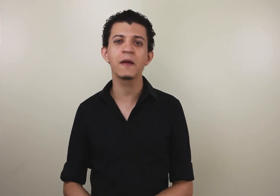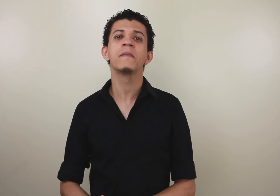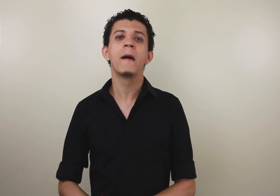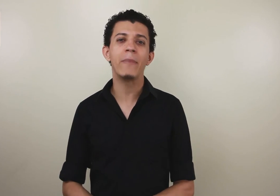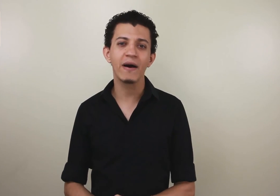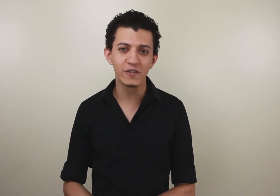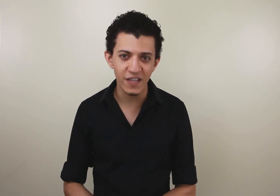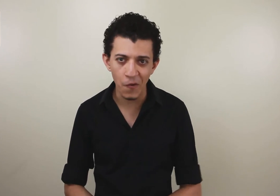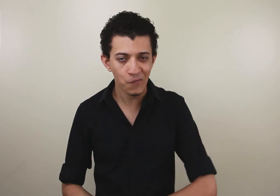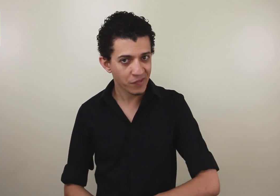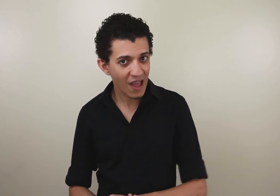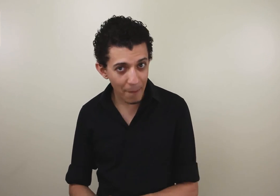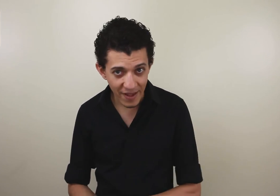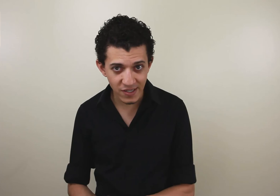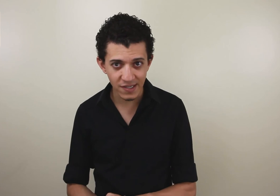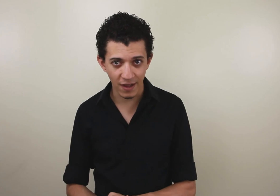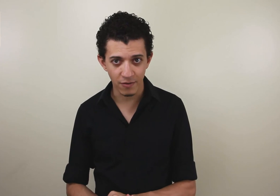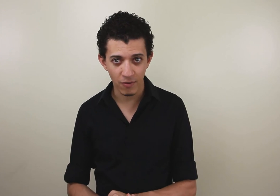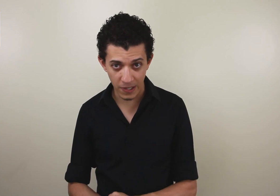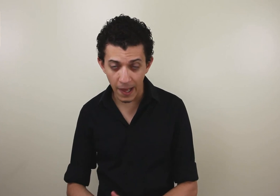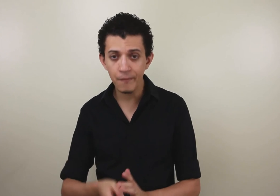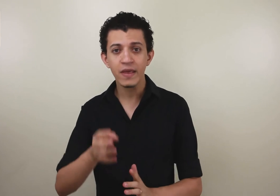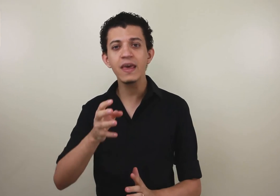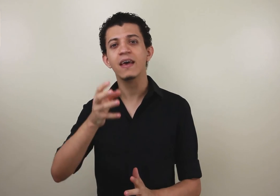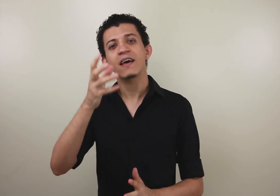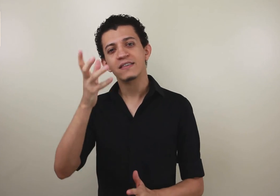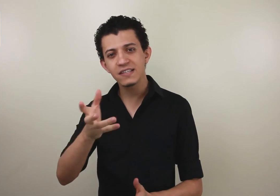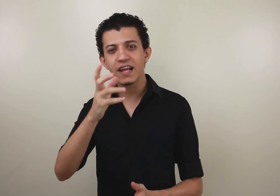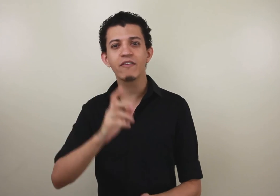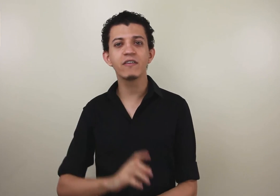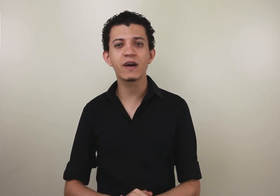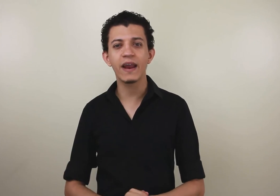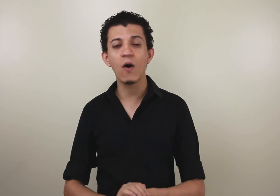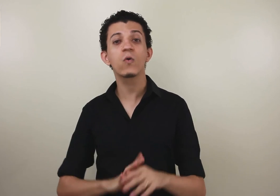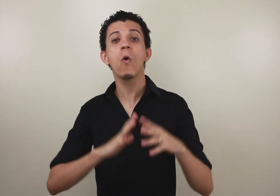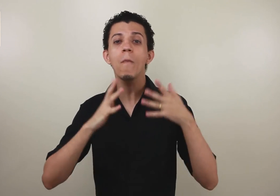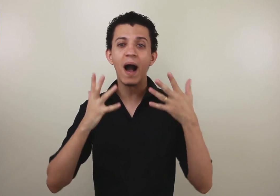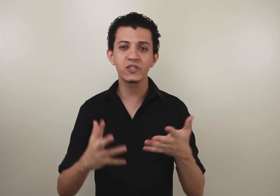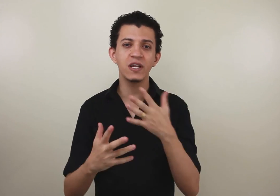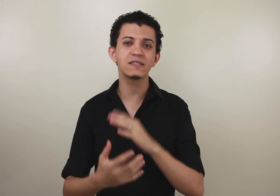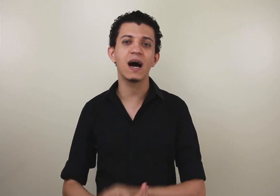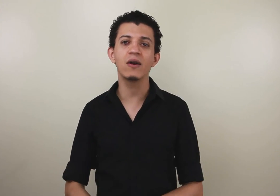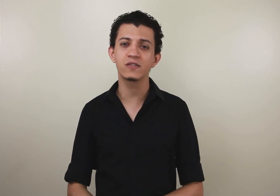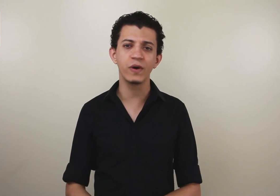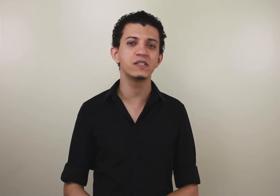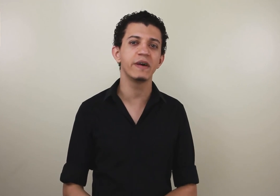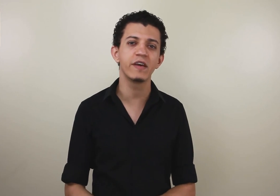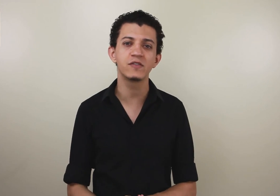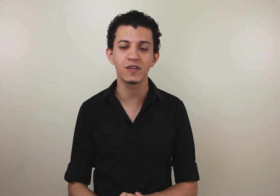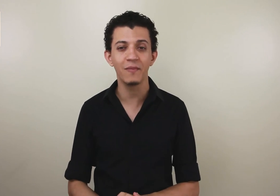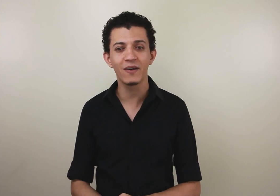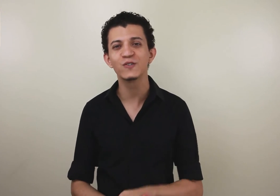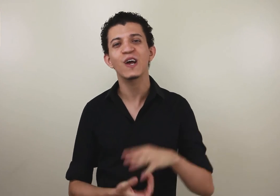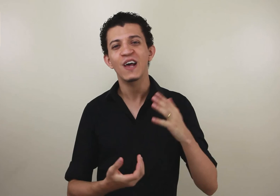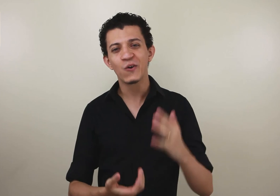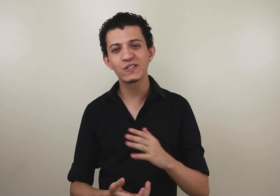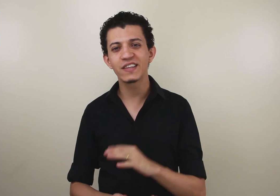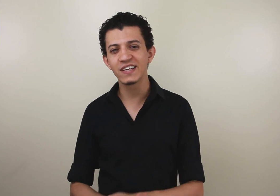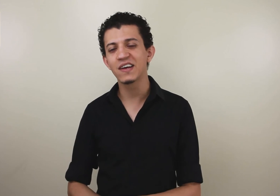aí. Para o seu aprendizado. Ok? E se inscreva aqui no canal. Compartilhe essa aula. Esse conhecimento aí dos seus amigos. Com certeza,